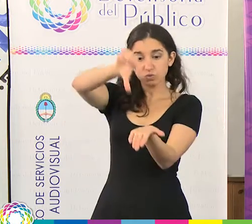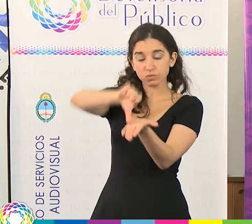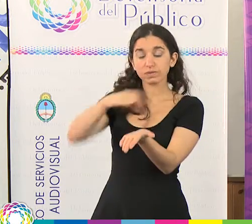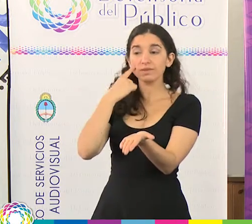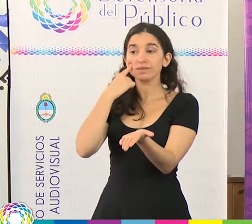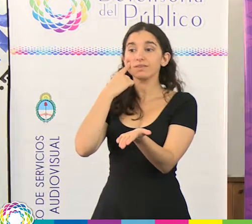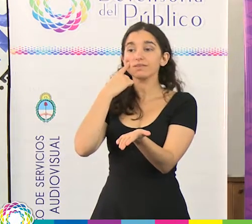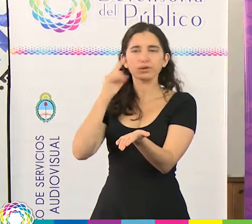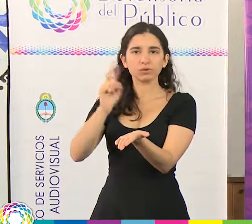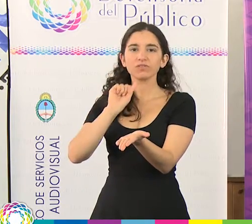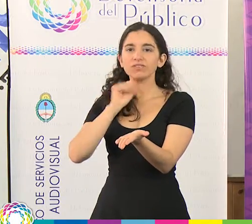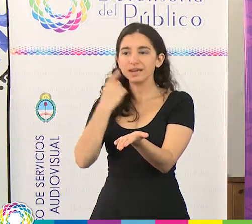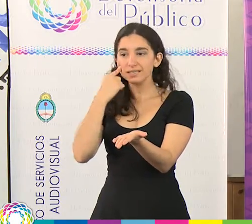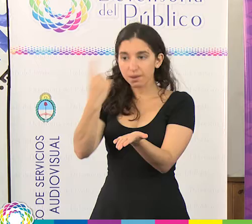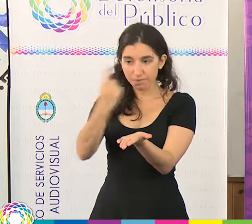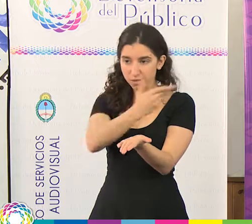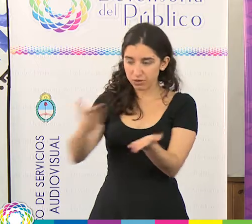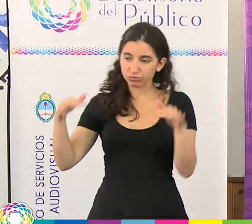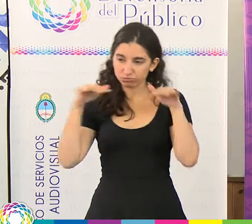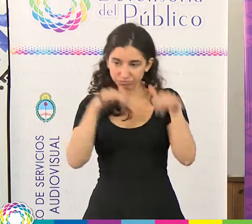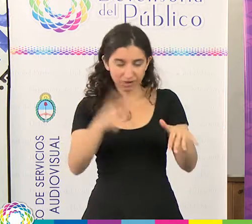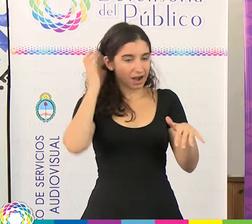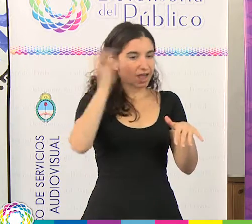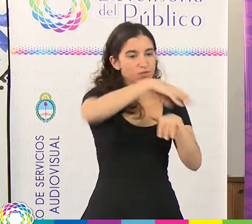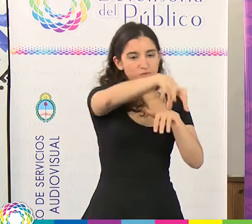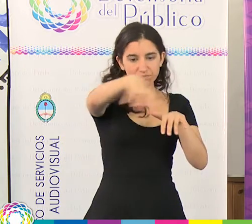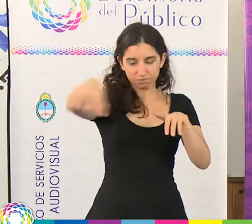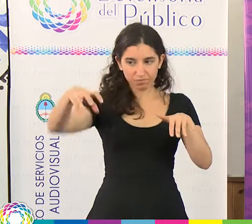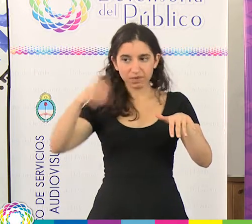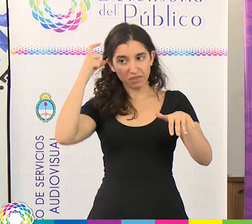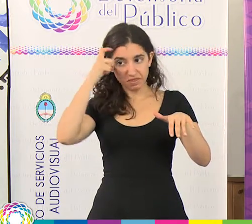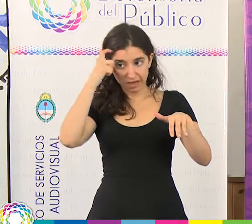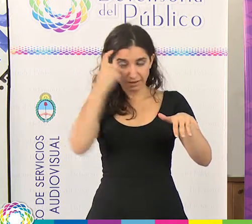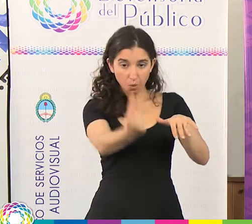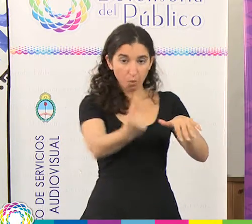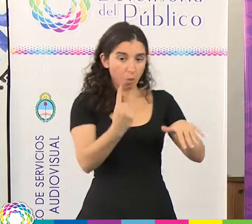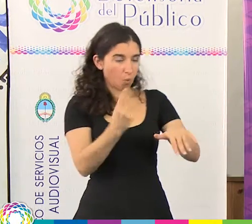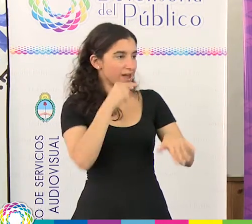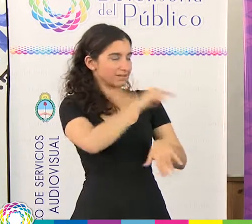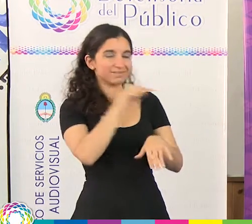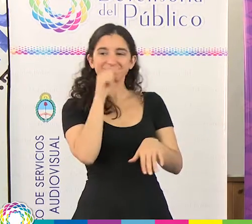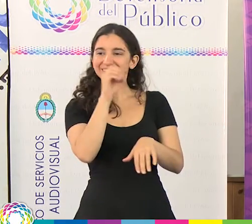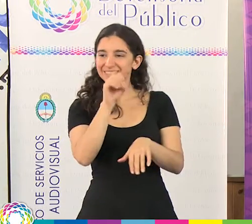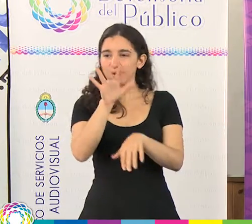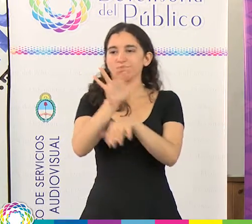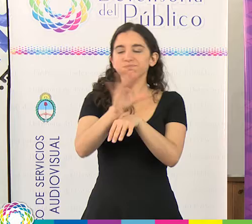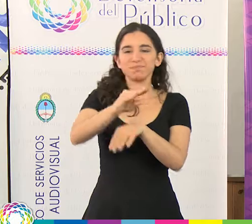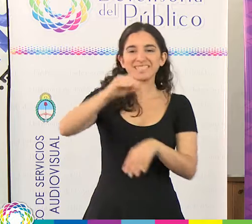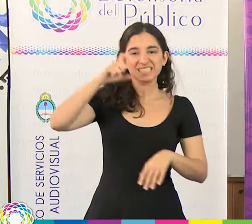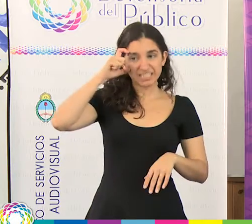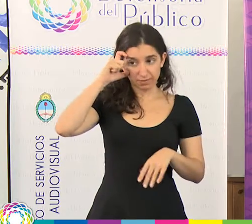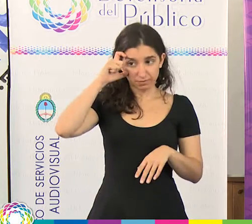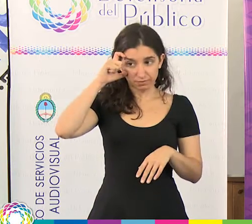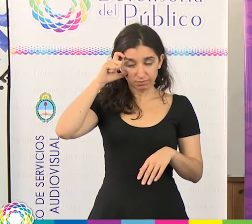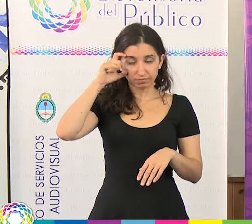y 10 emisoras radiales, entre las que se encuentra FM Comunitaria H. Y como otra propuesta